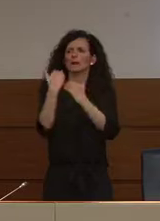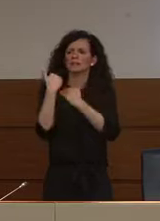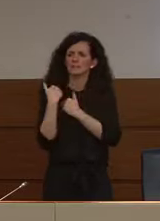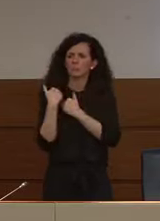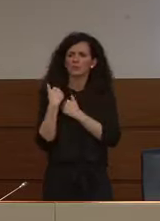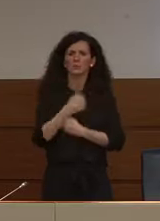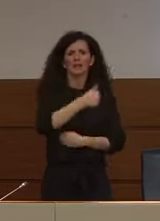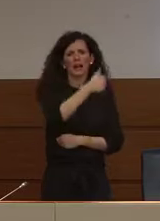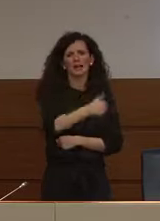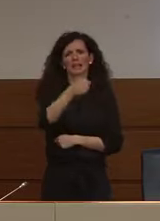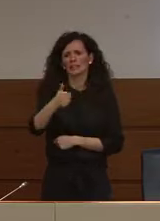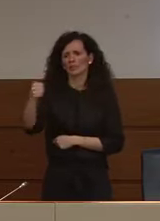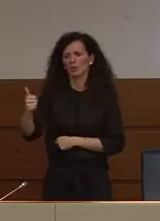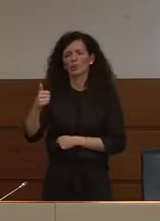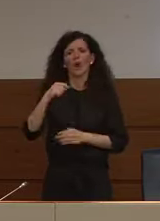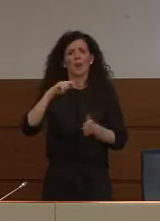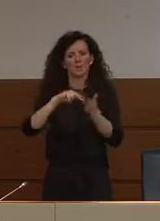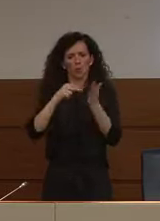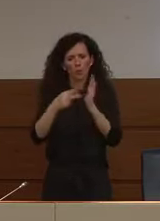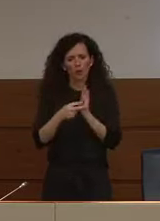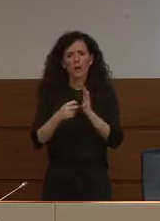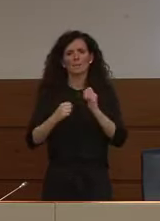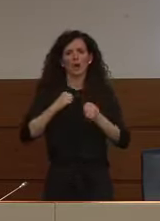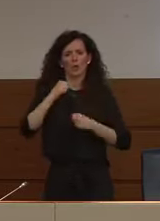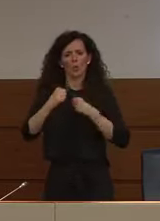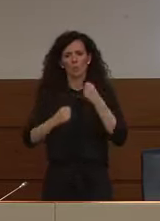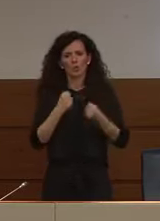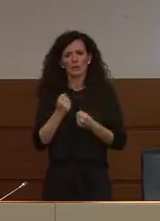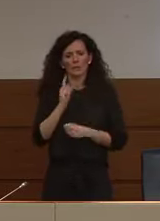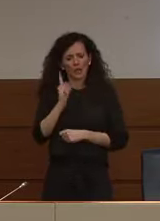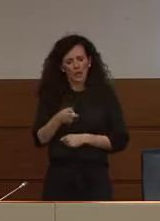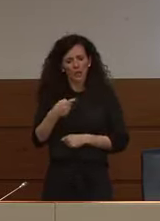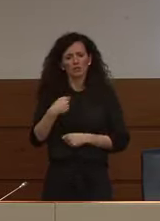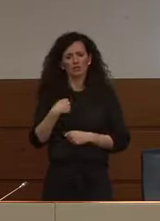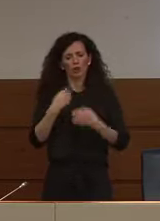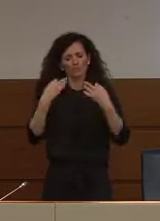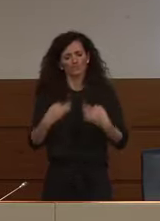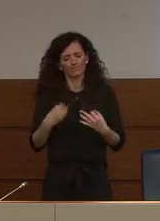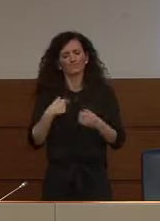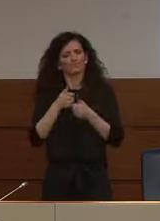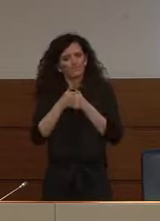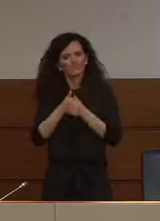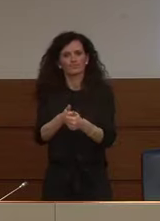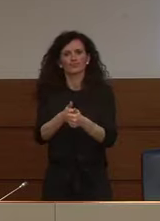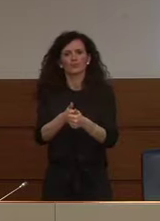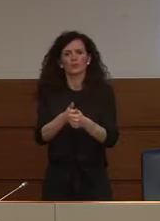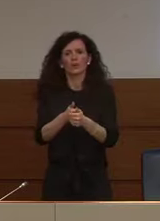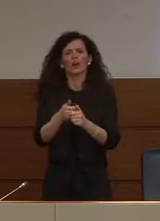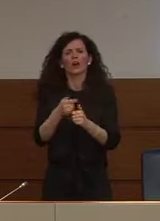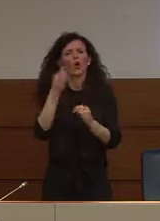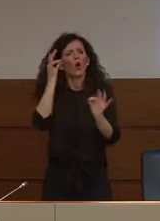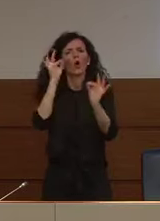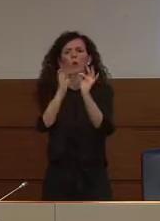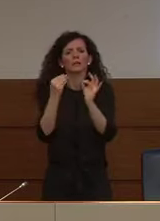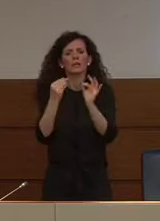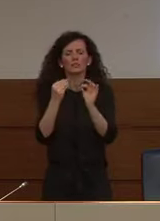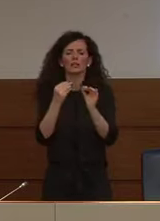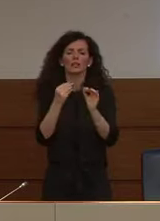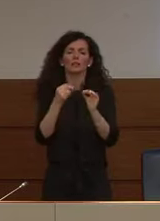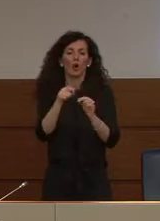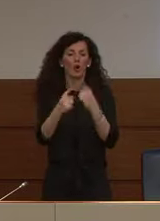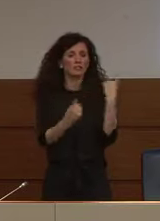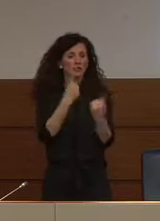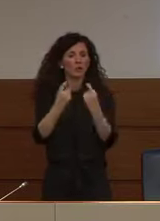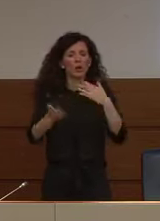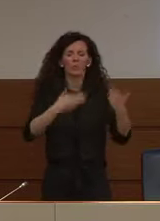un problema di comportamenti congrui da assumere per uscire il più velocemente possibile da questa